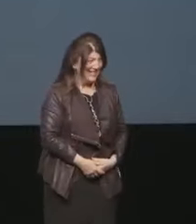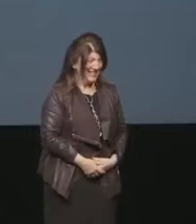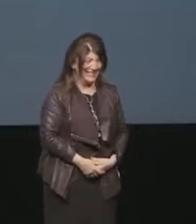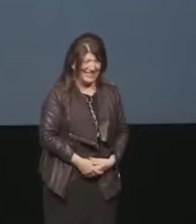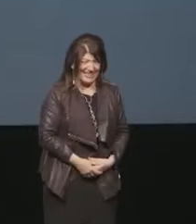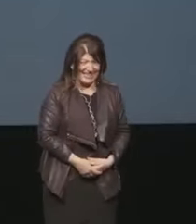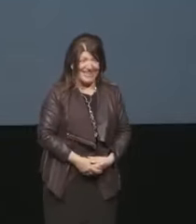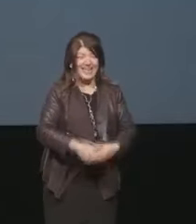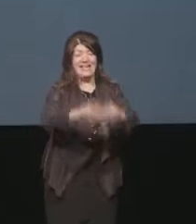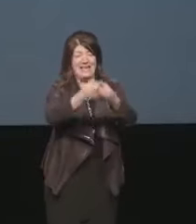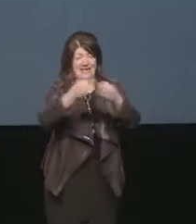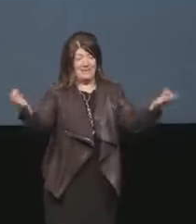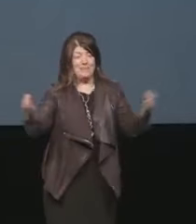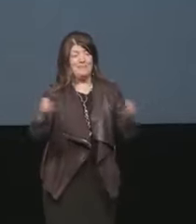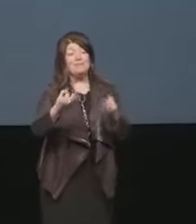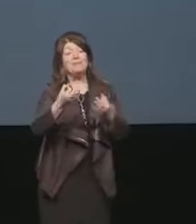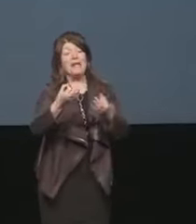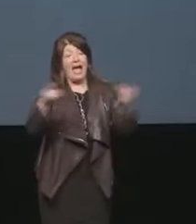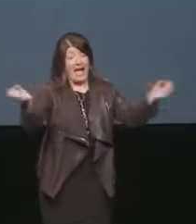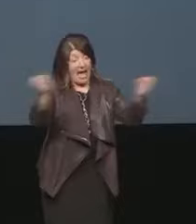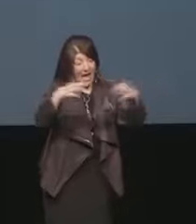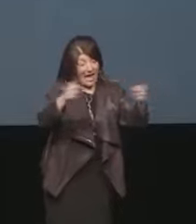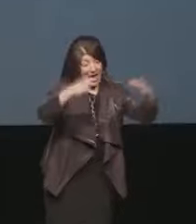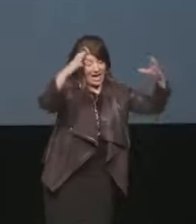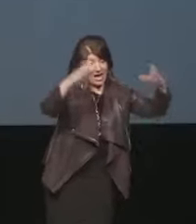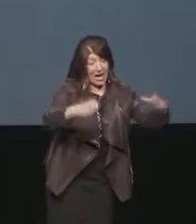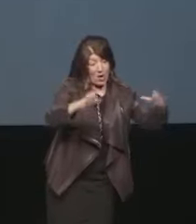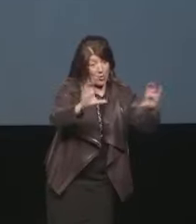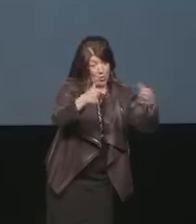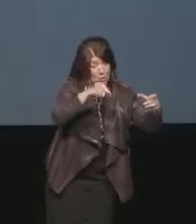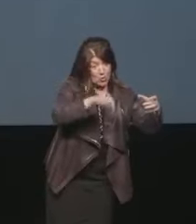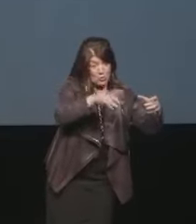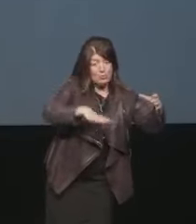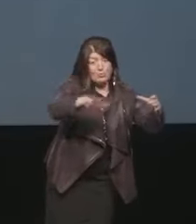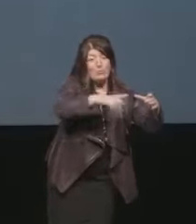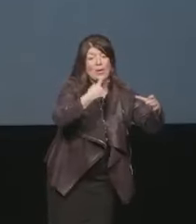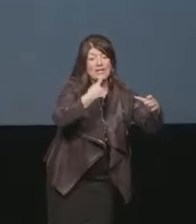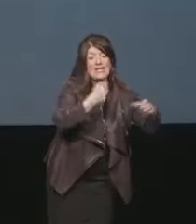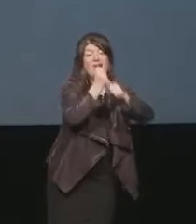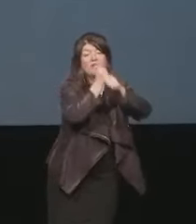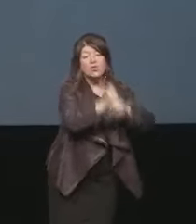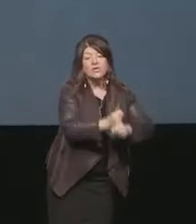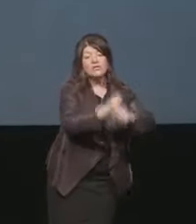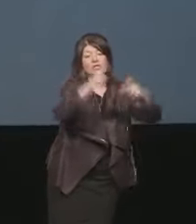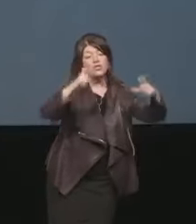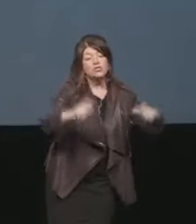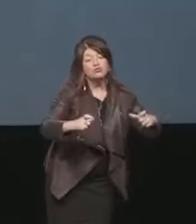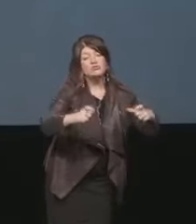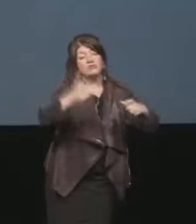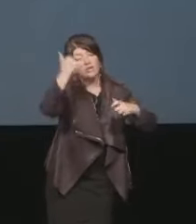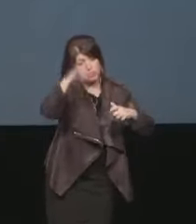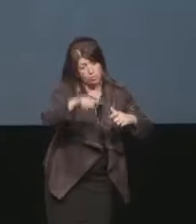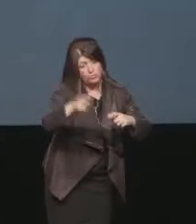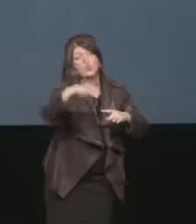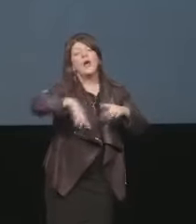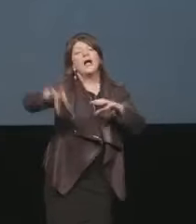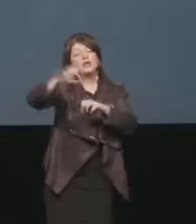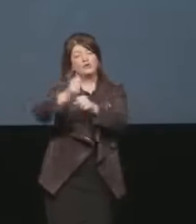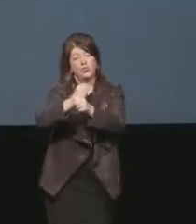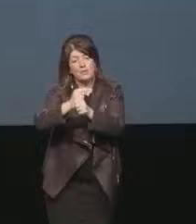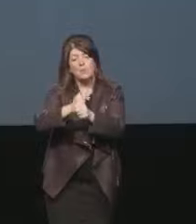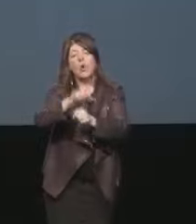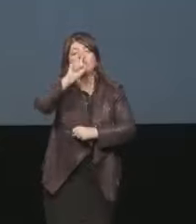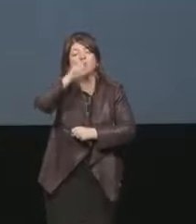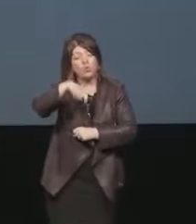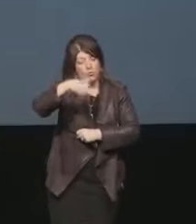Allora, del board fanno parte ovviamente oltre alla fondazione e all'associazione Torino la città del Libro anche la regione Piemonte, la città di Torino